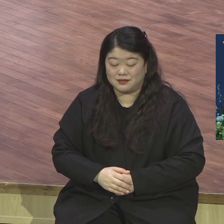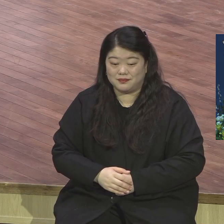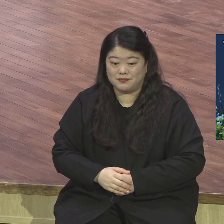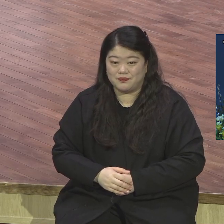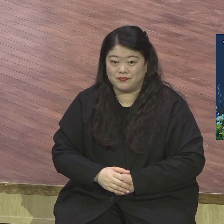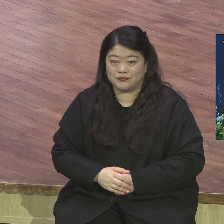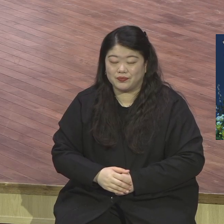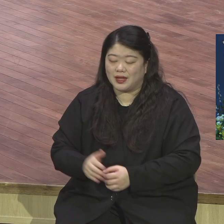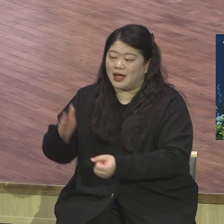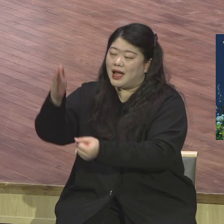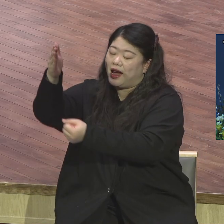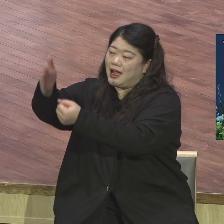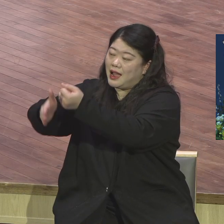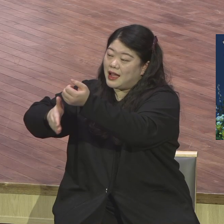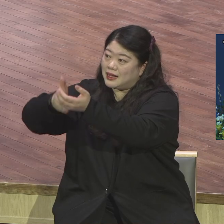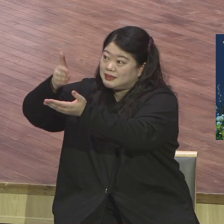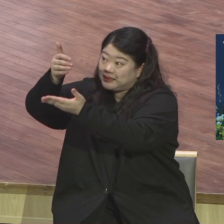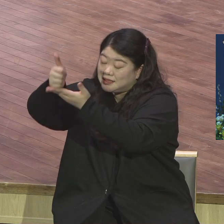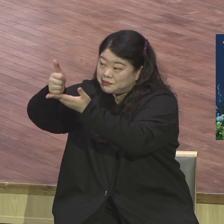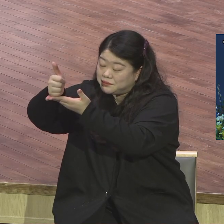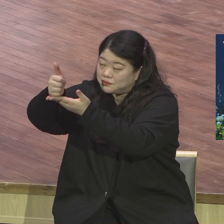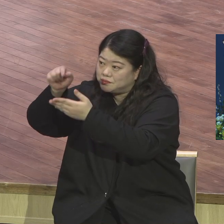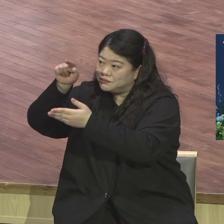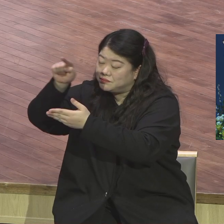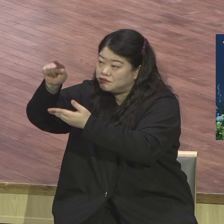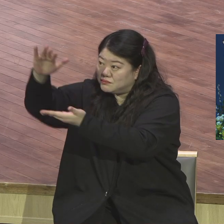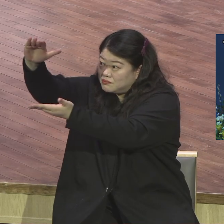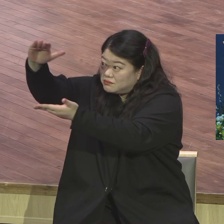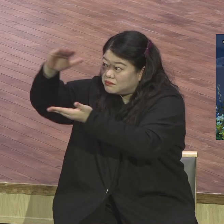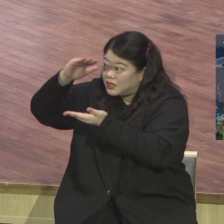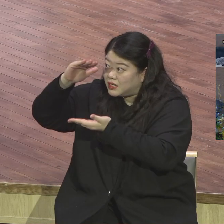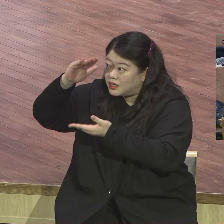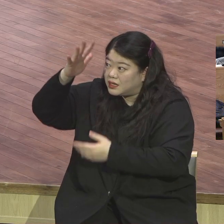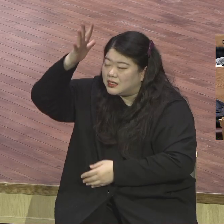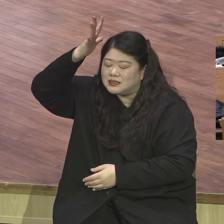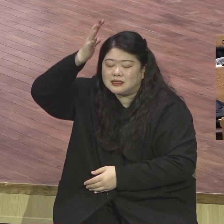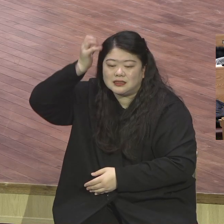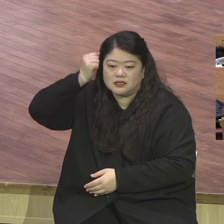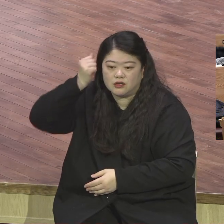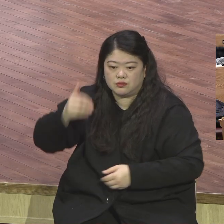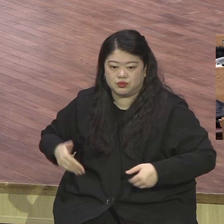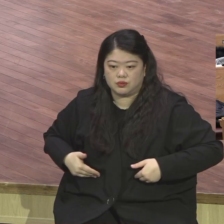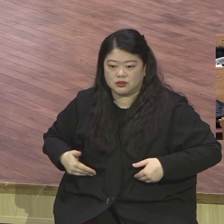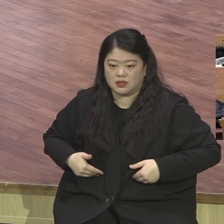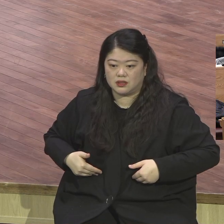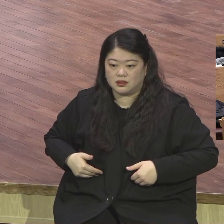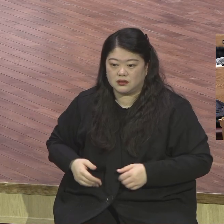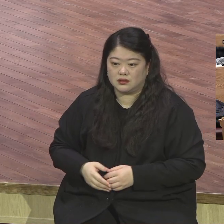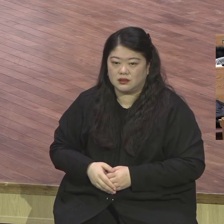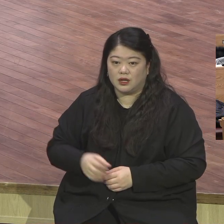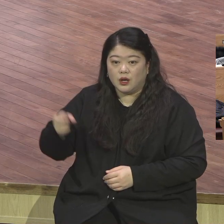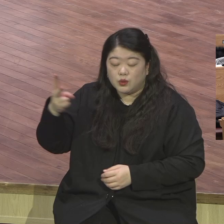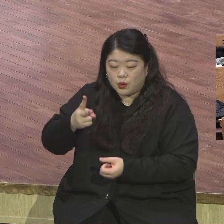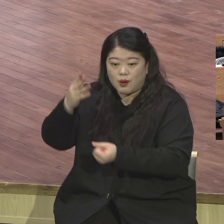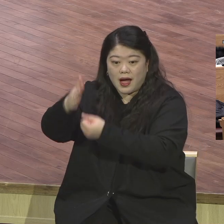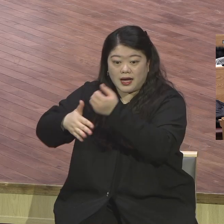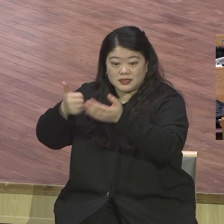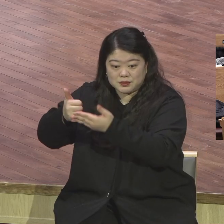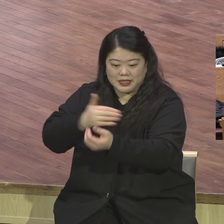하나님 여호와를 기억하라는 것 기억하라 그리고 이 능력을 주시는 목적은 뒤에 등장하는